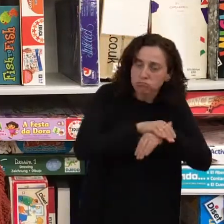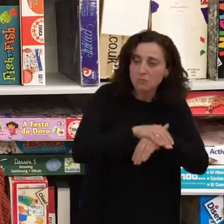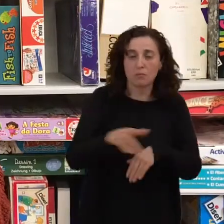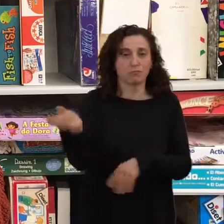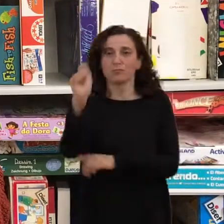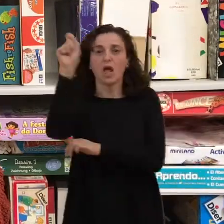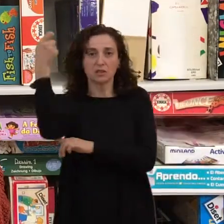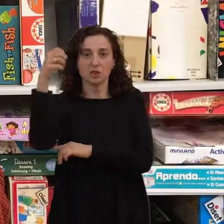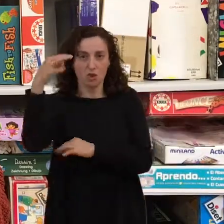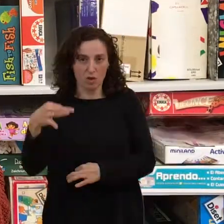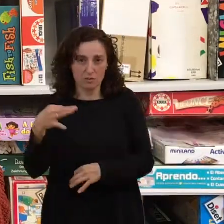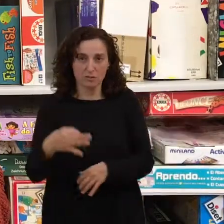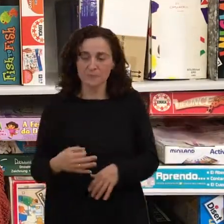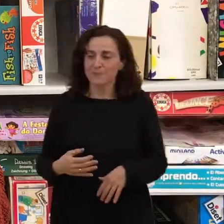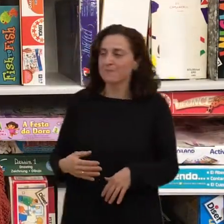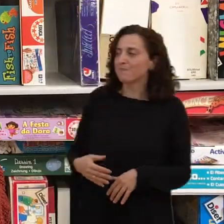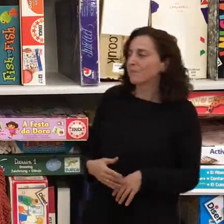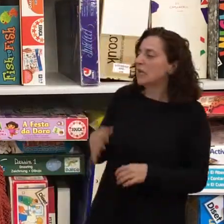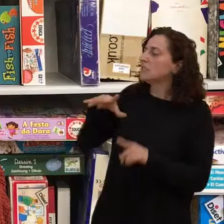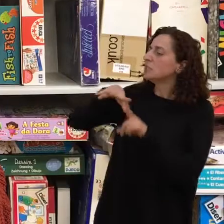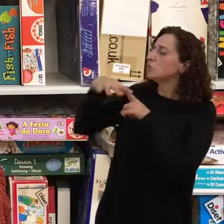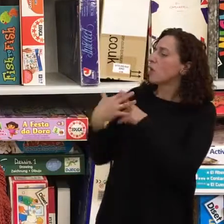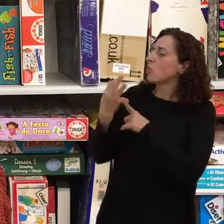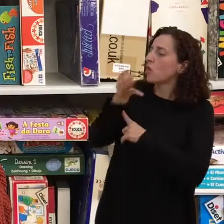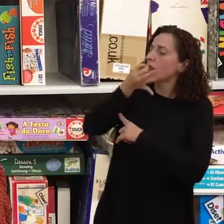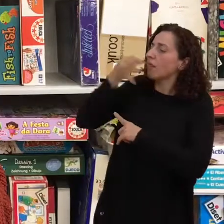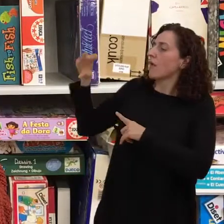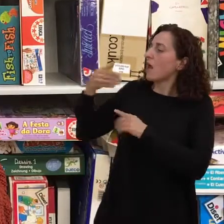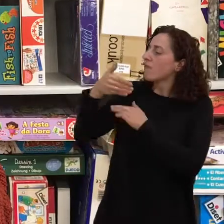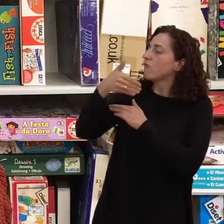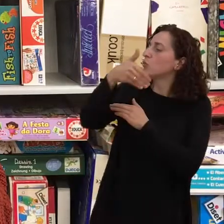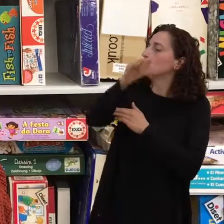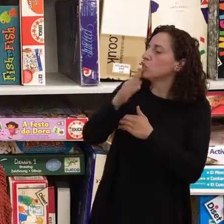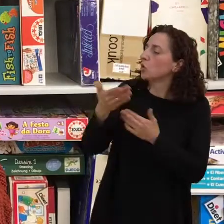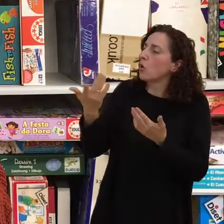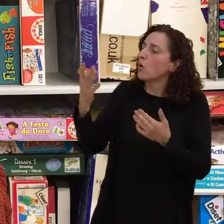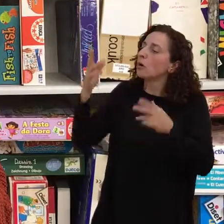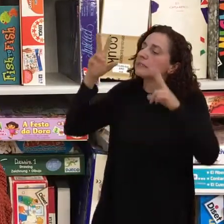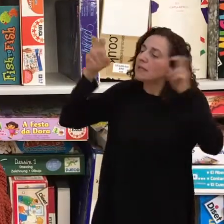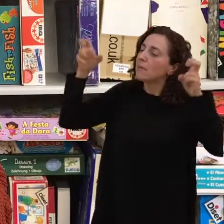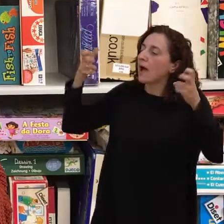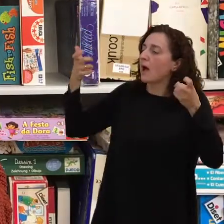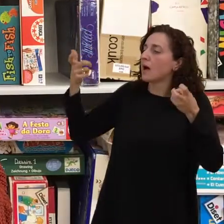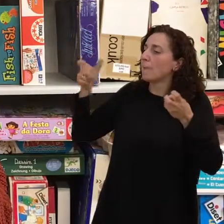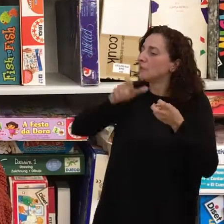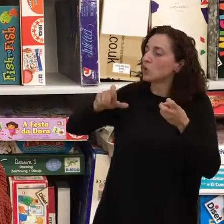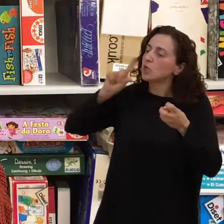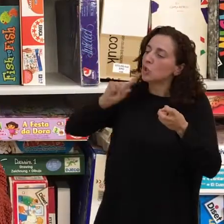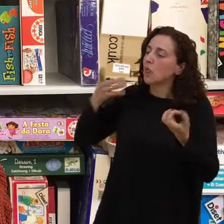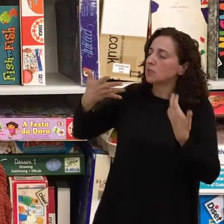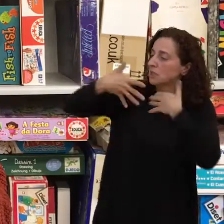sería la situación ideal de aquí al futuro con respecto a la atención y a la integración laboral de las personas sordas?